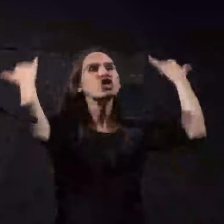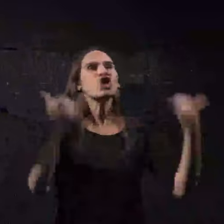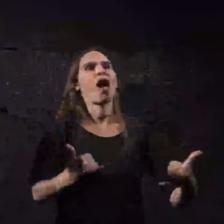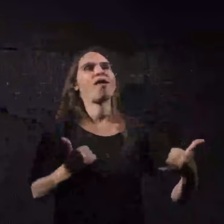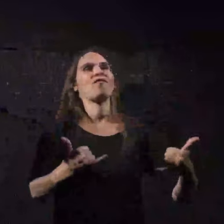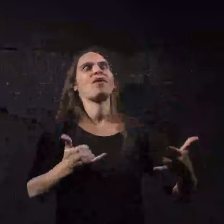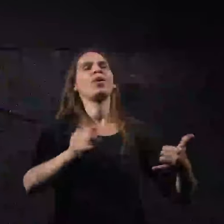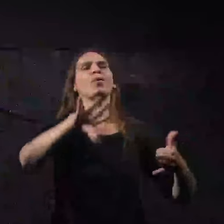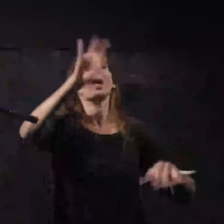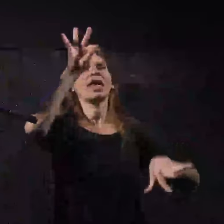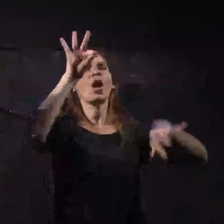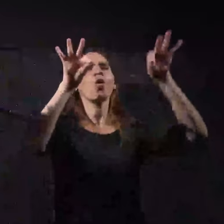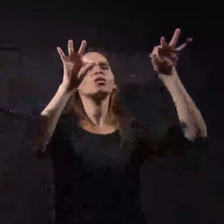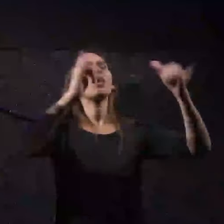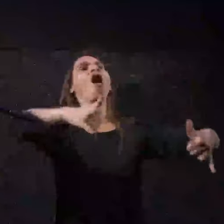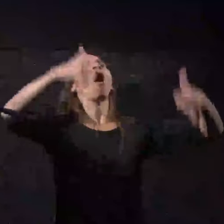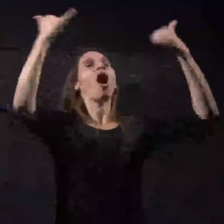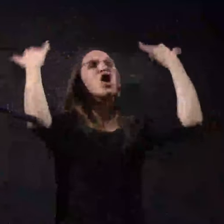עכשיו